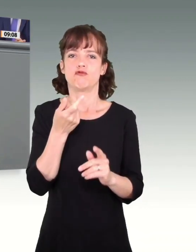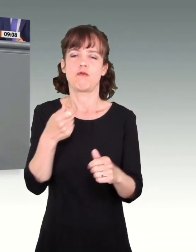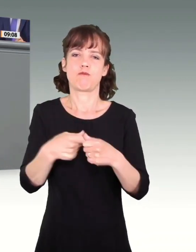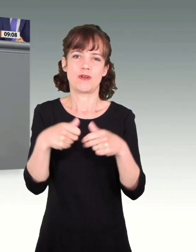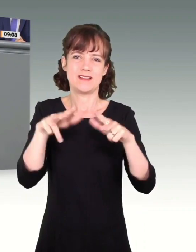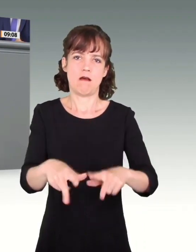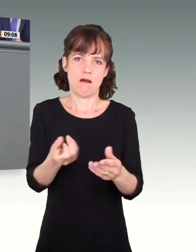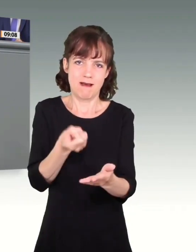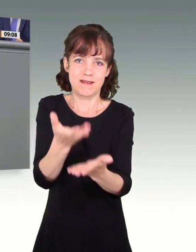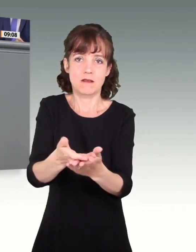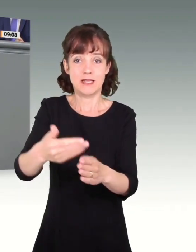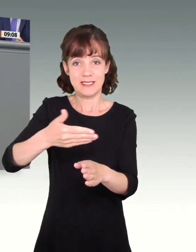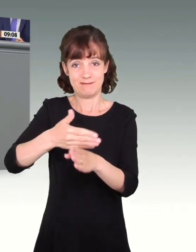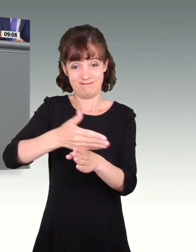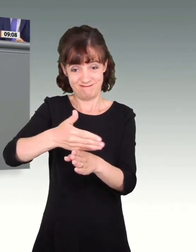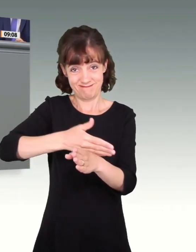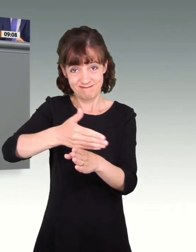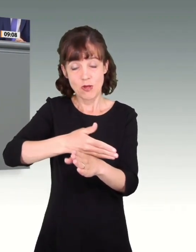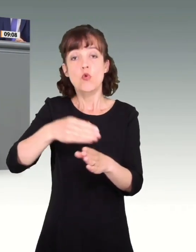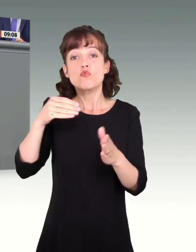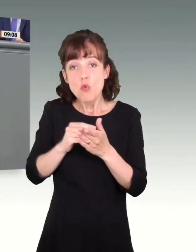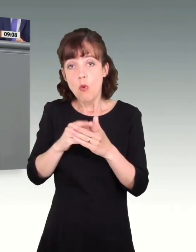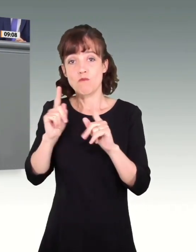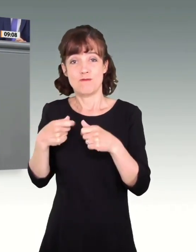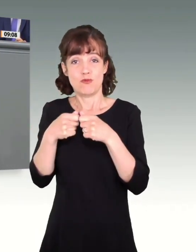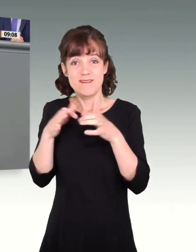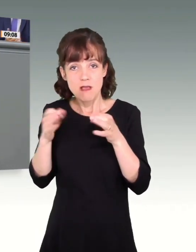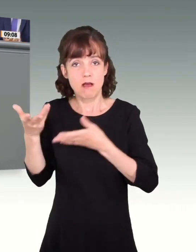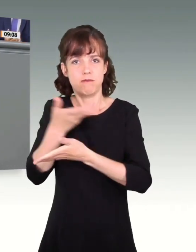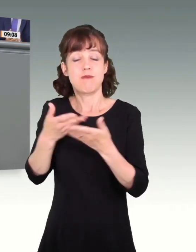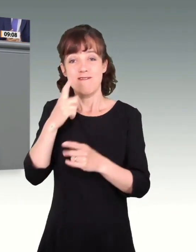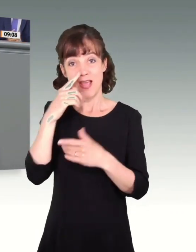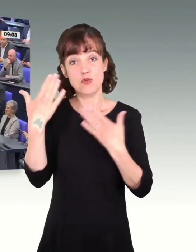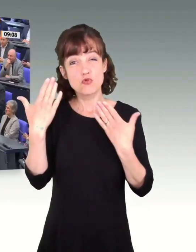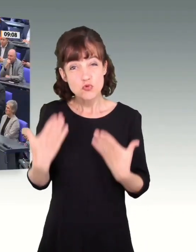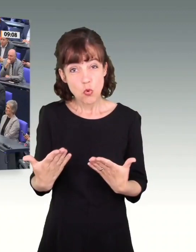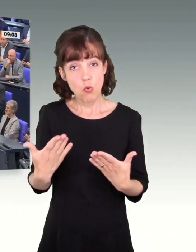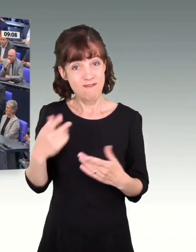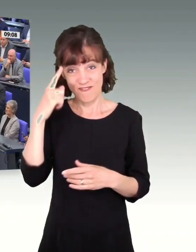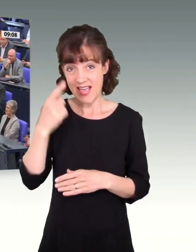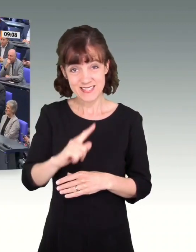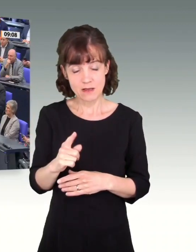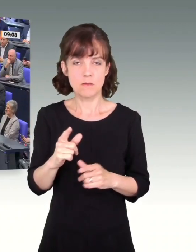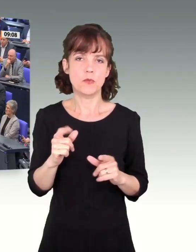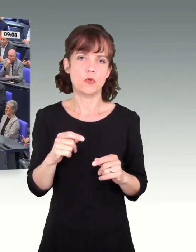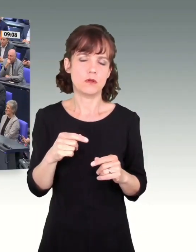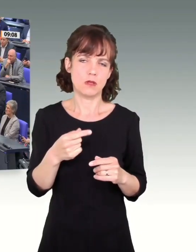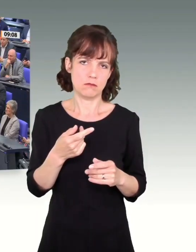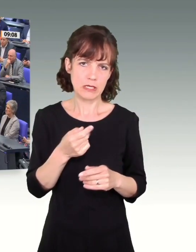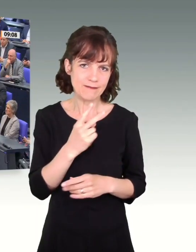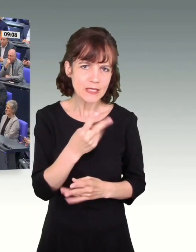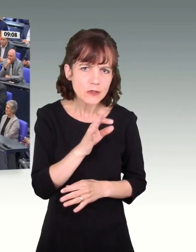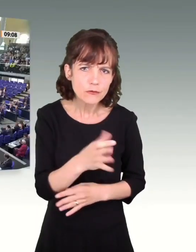und dass Sie in den Stunden dazwischen noch den Bundestag befassen möchten. Wer so etwas nicht weiß, dem kann das auch nicht wichtig sein.